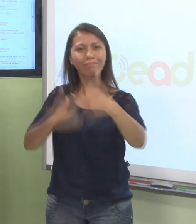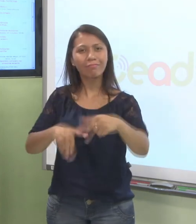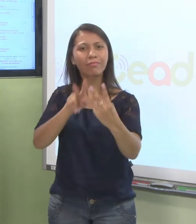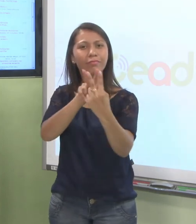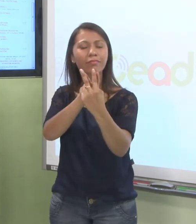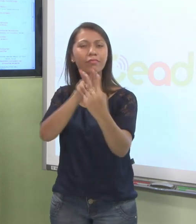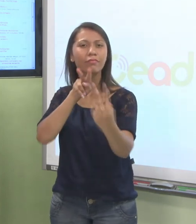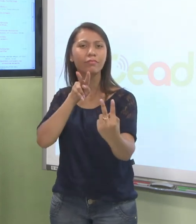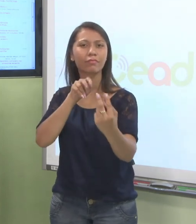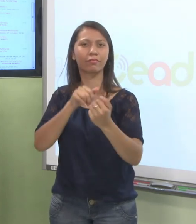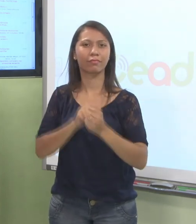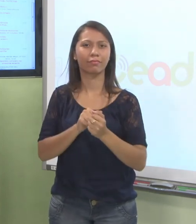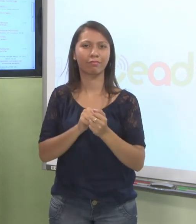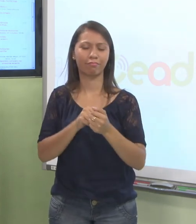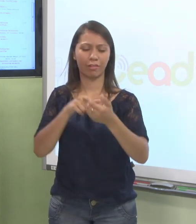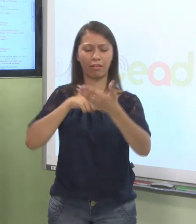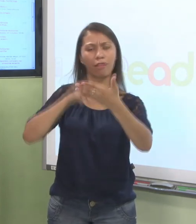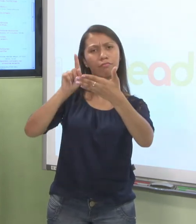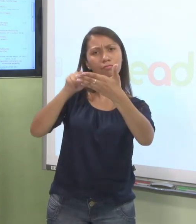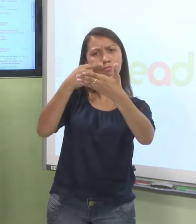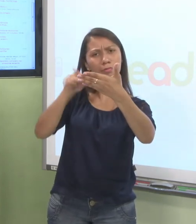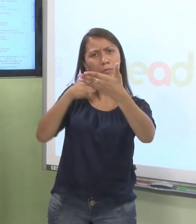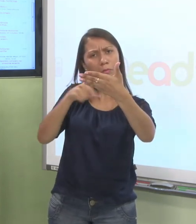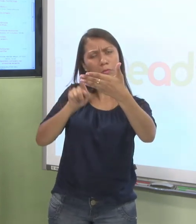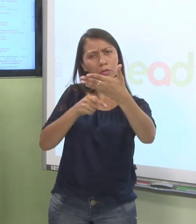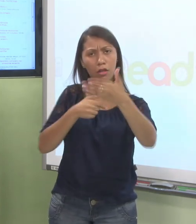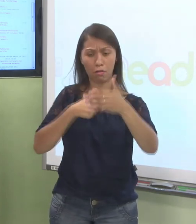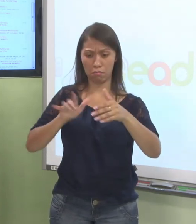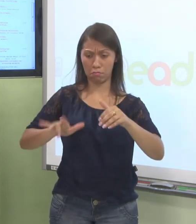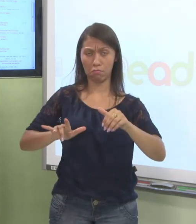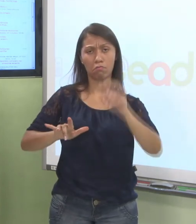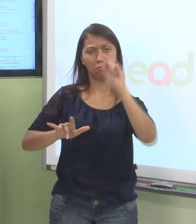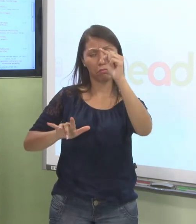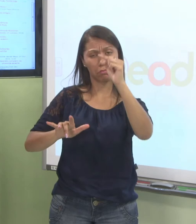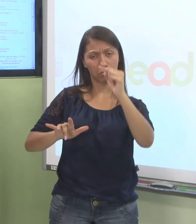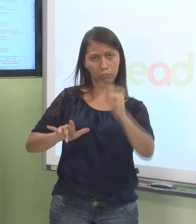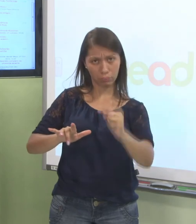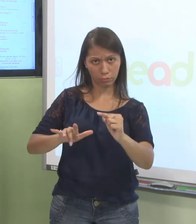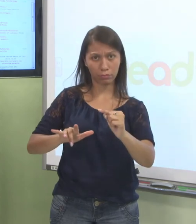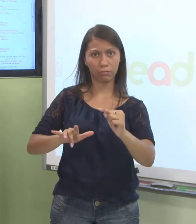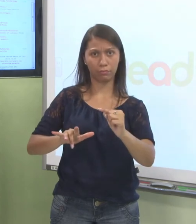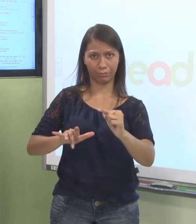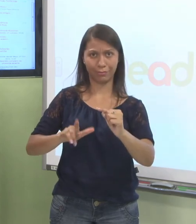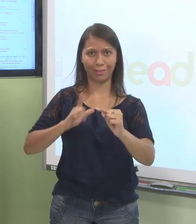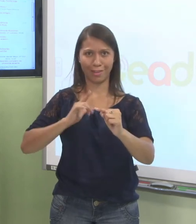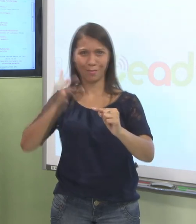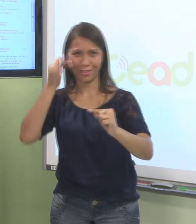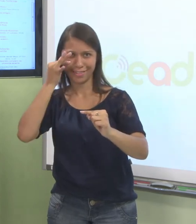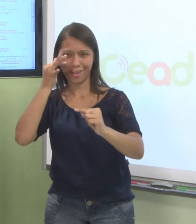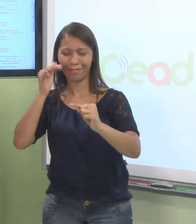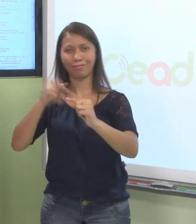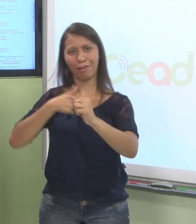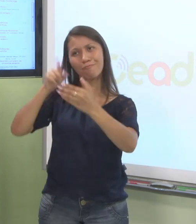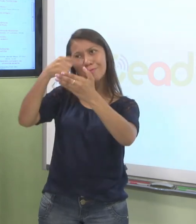De múltipla escolha. Você marca as alternativas. A pessoa corrige. Só que aqui o sistema já corrige sozinho. Então,